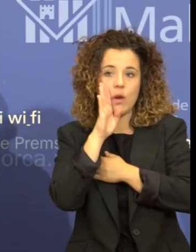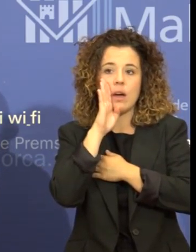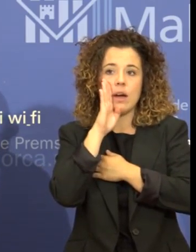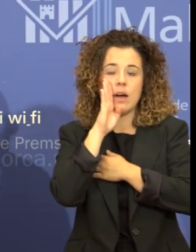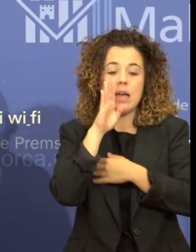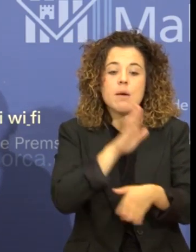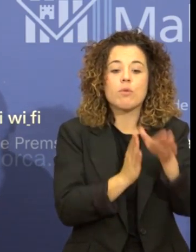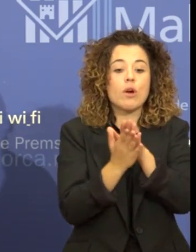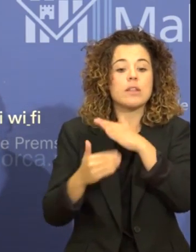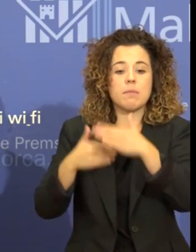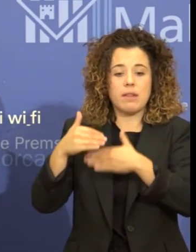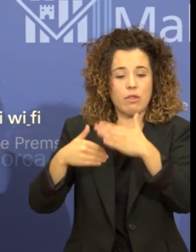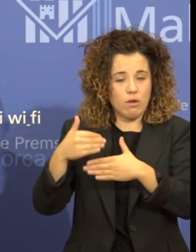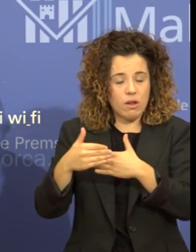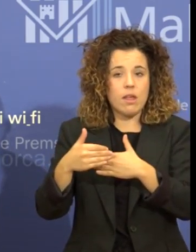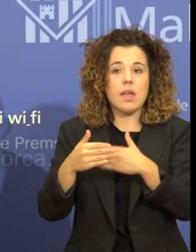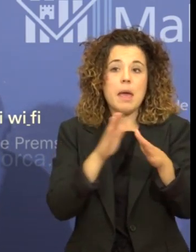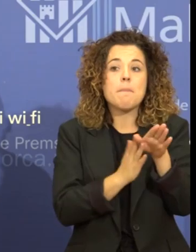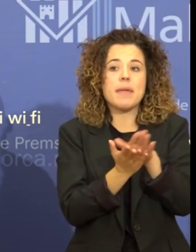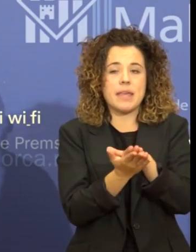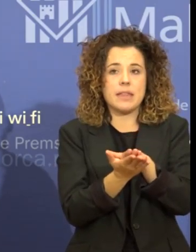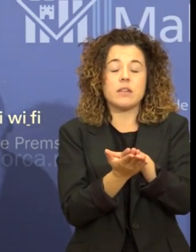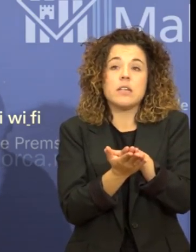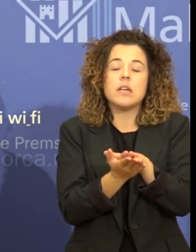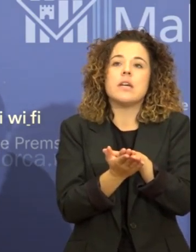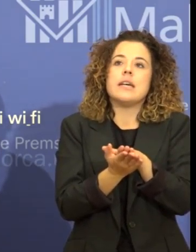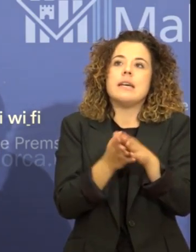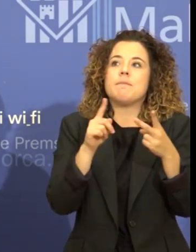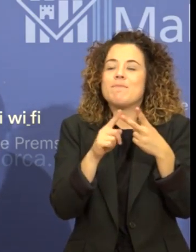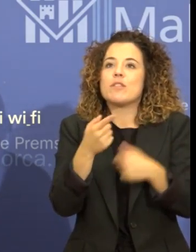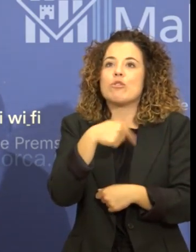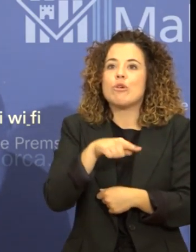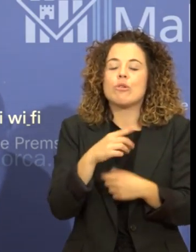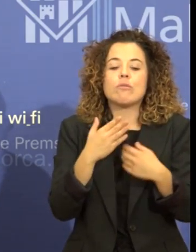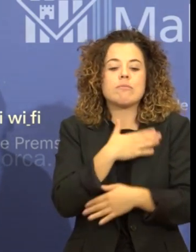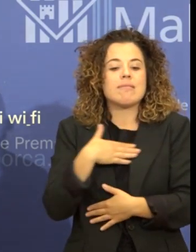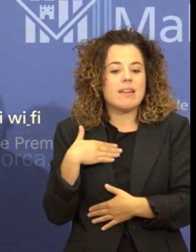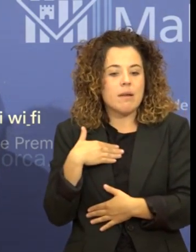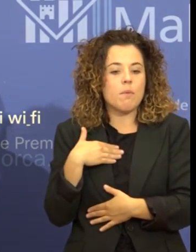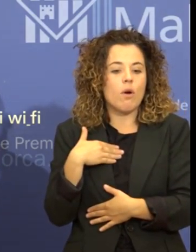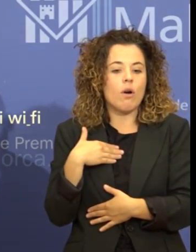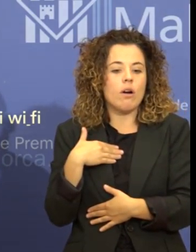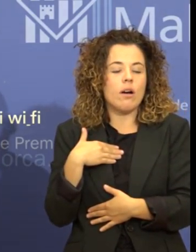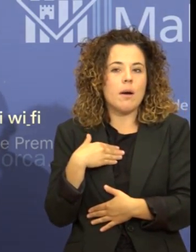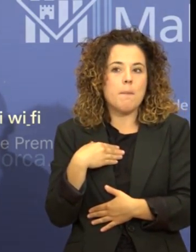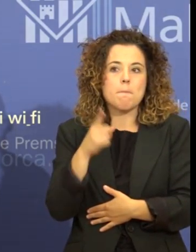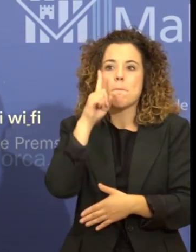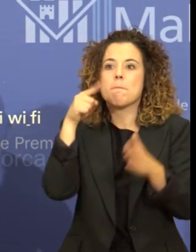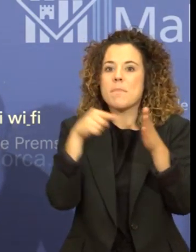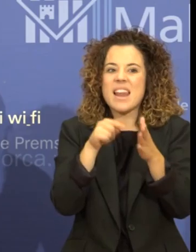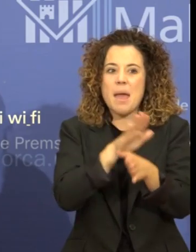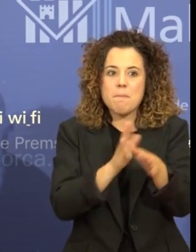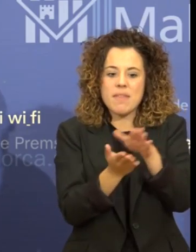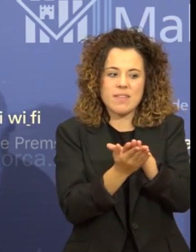'expedients. En aquest sentit, el que plantejam és que, havent-hi més de mil expedients